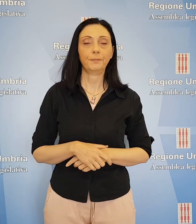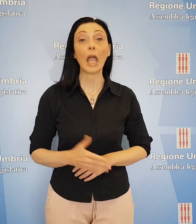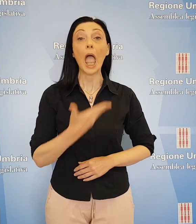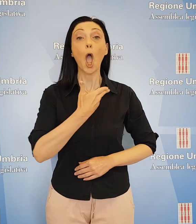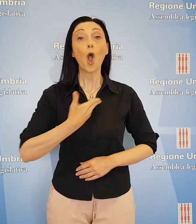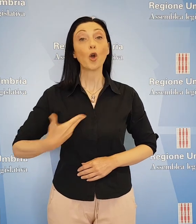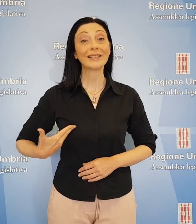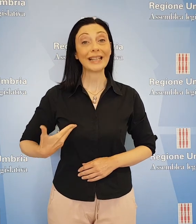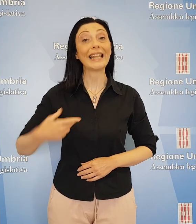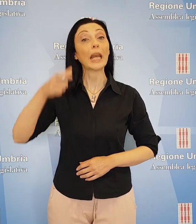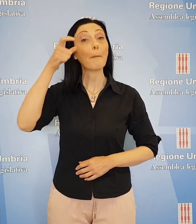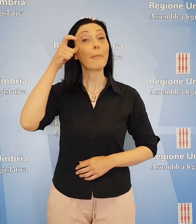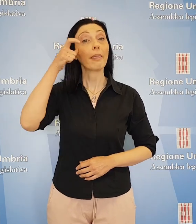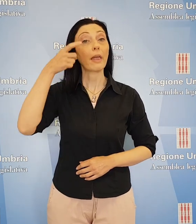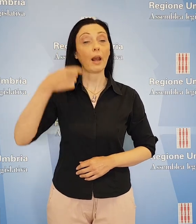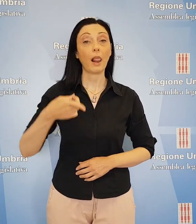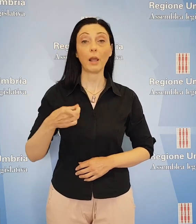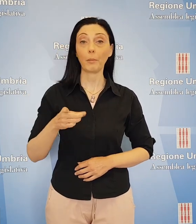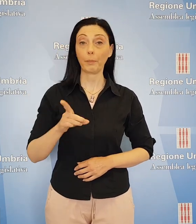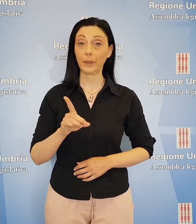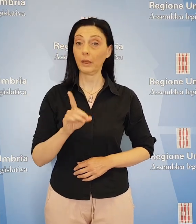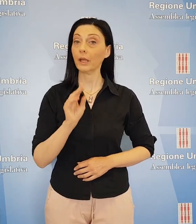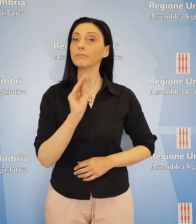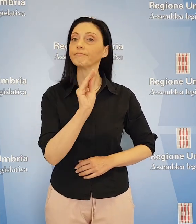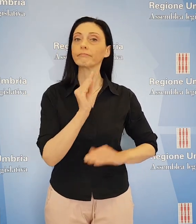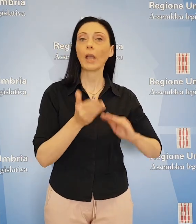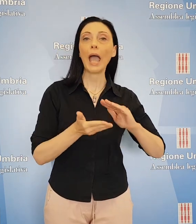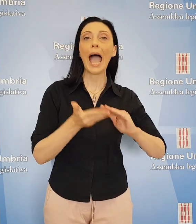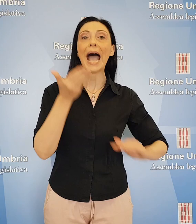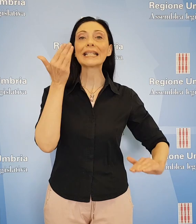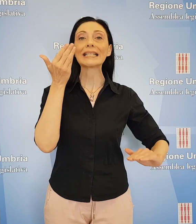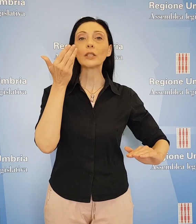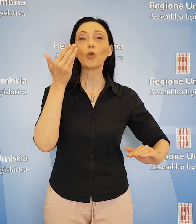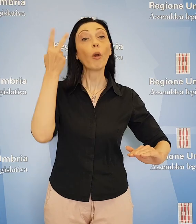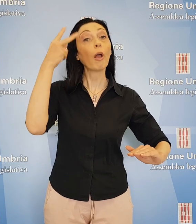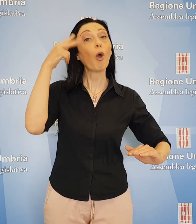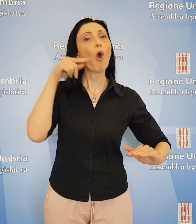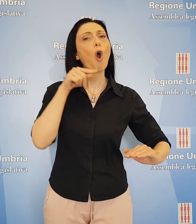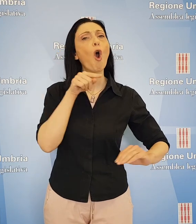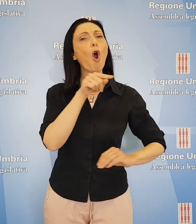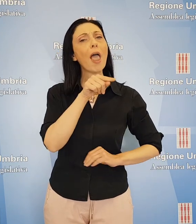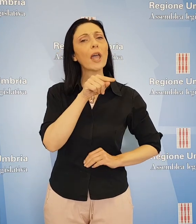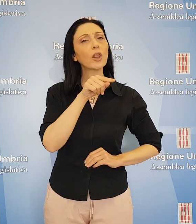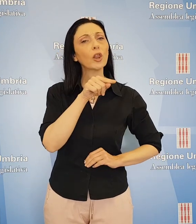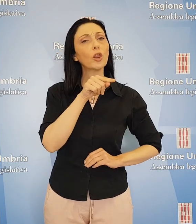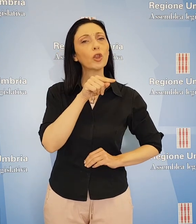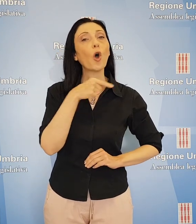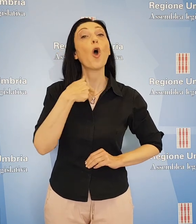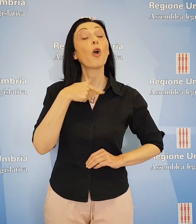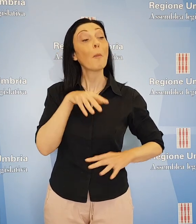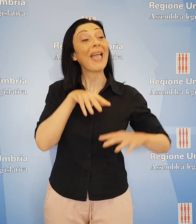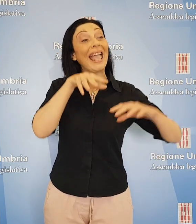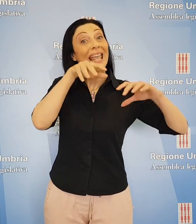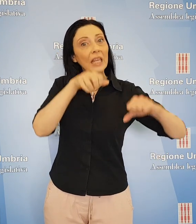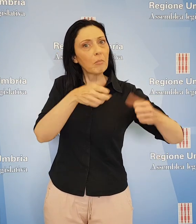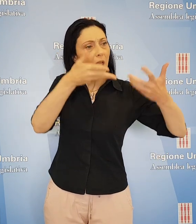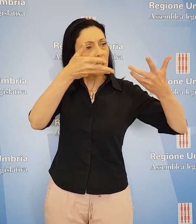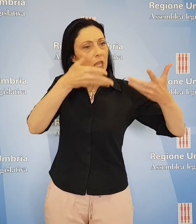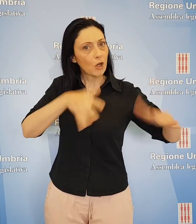Il consigliere Michele Bettarelli del Partito Democratico ha chiesto all'assessore Luca Coletto se sono stati rispettati gli impegni